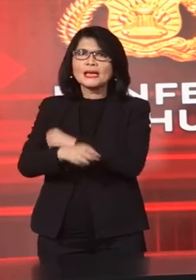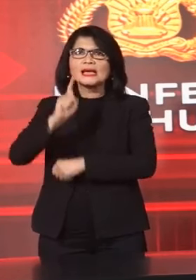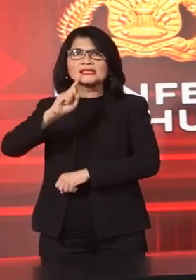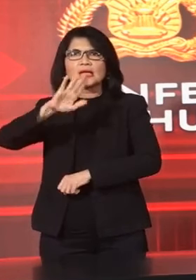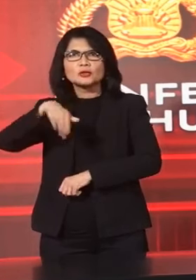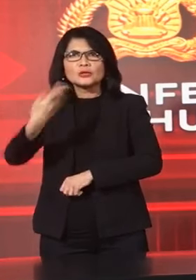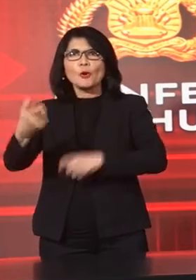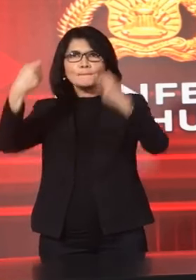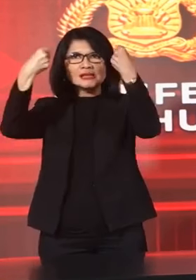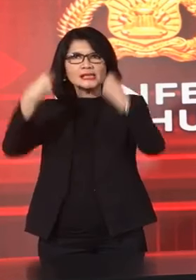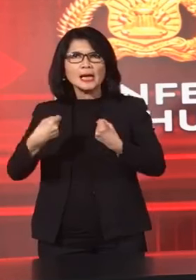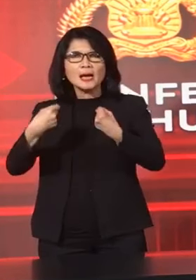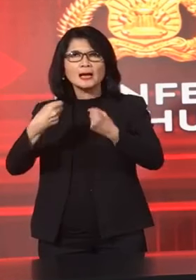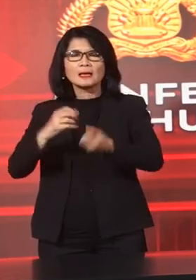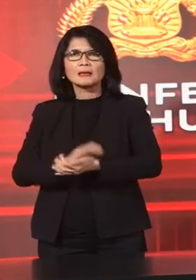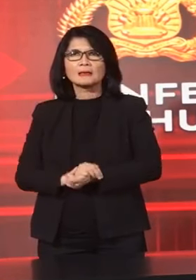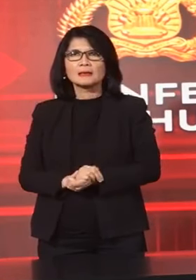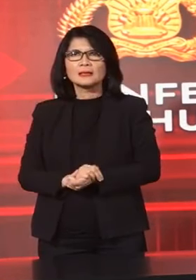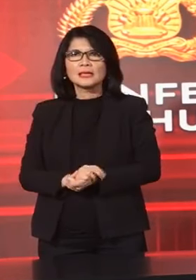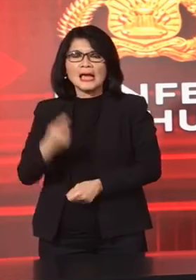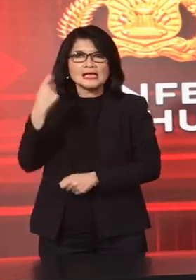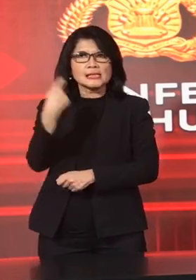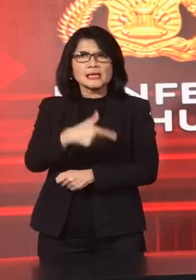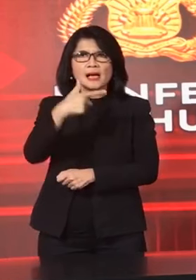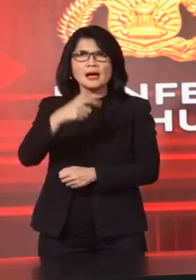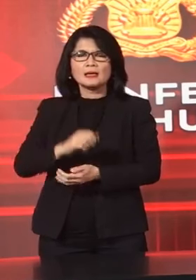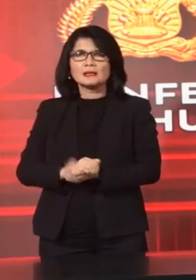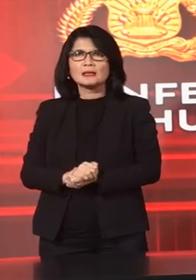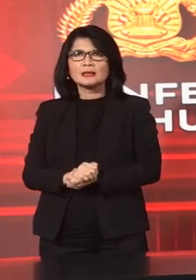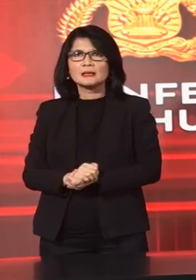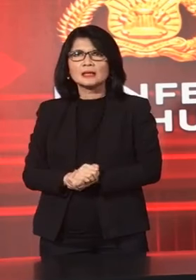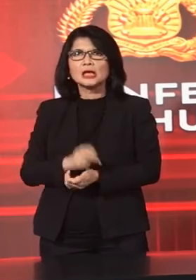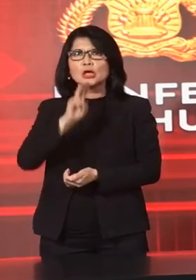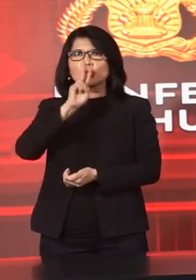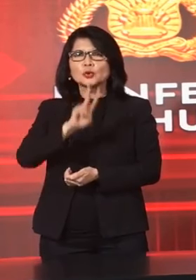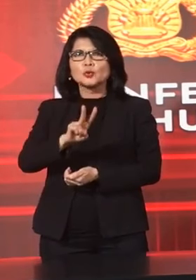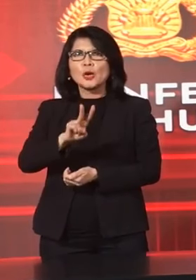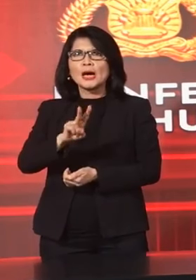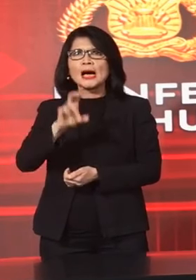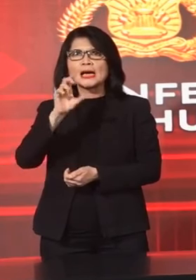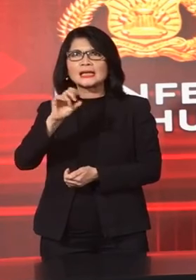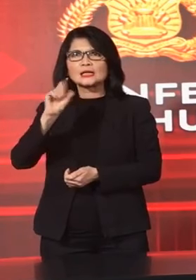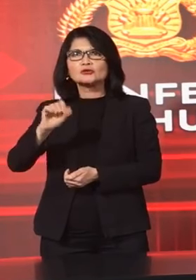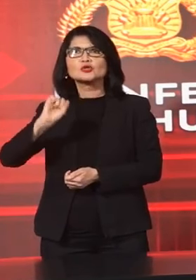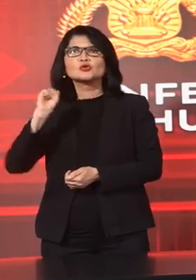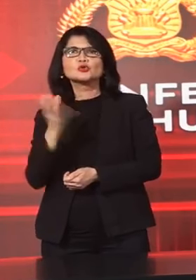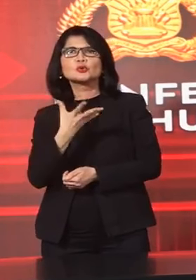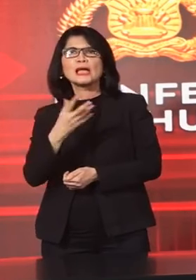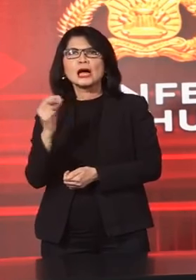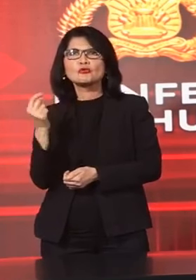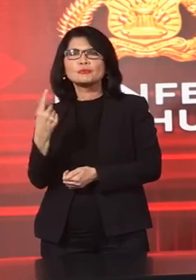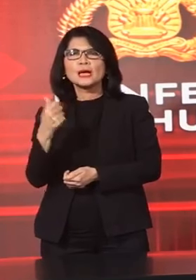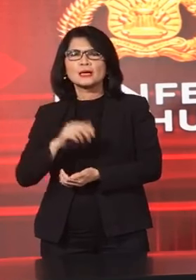Penjara Dan Denda 200 Juta Rupiah